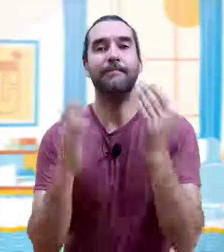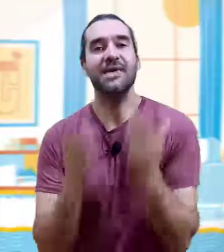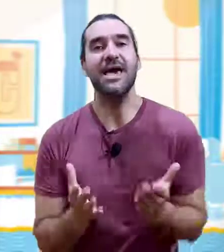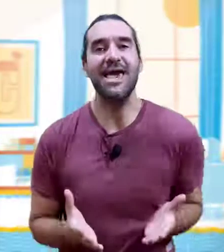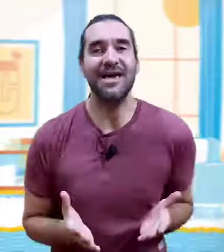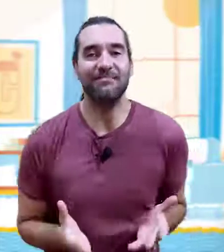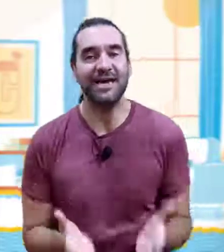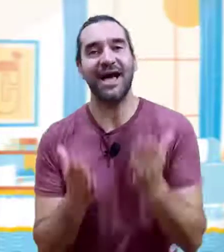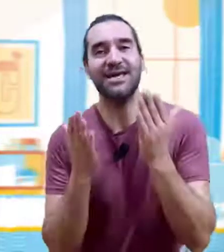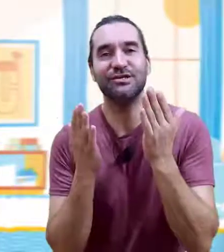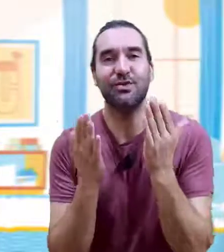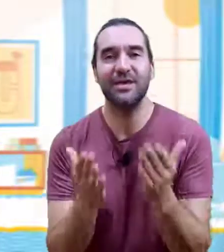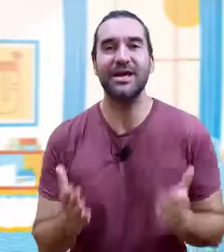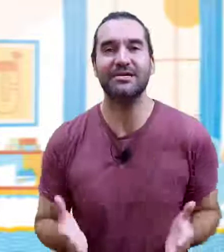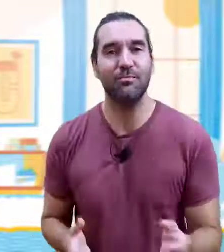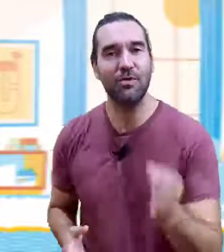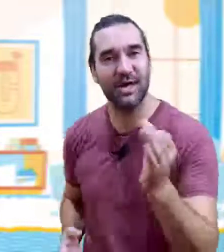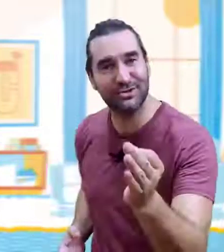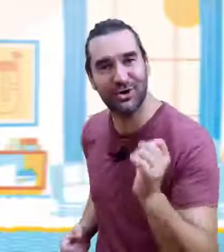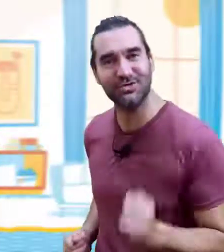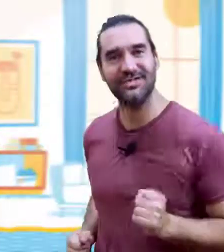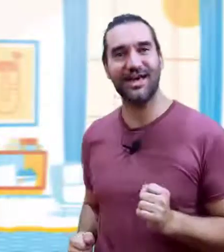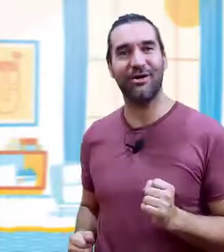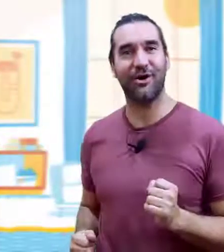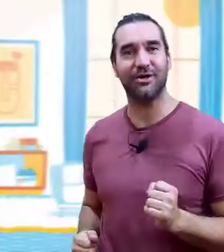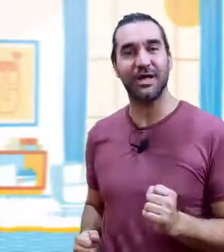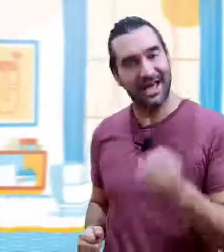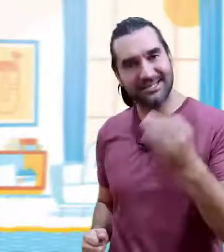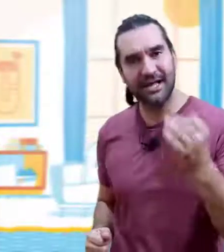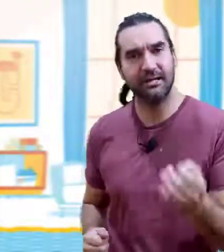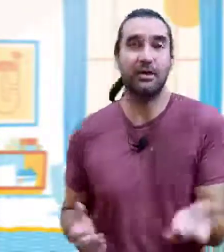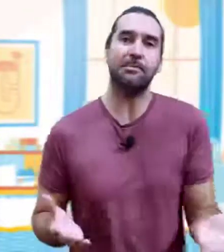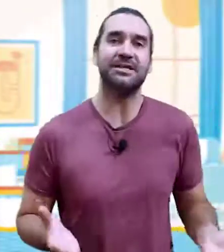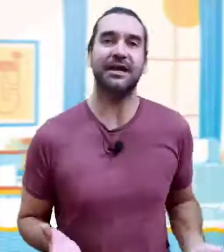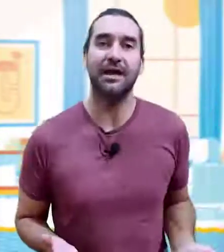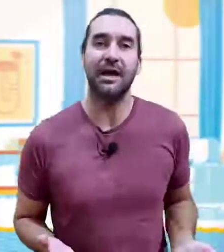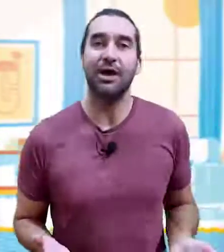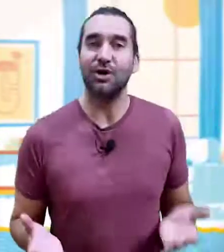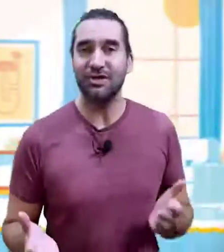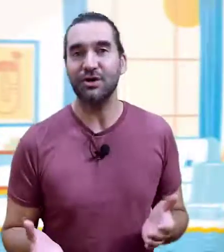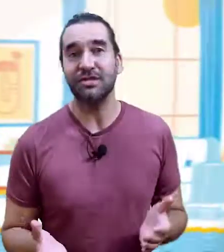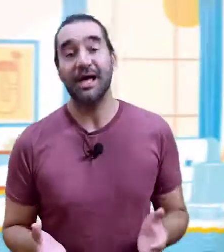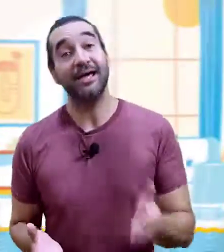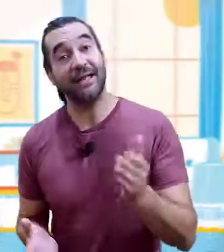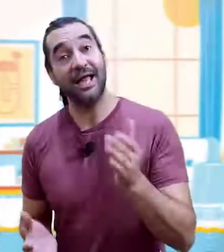¡Bien! ¡Bien ahí esos gurises! ¡Muy bien esos consejos! ¡Excelente! Lo que pasa es que los chicos están